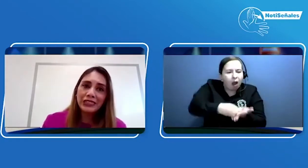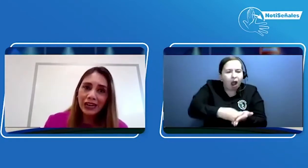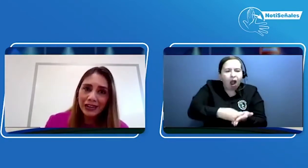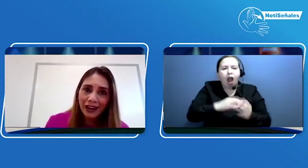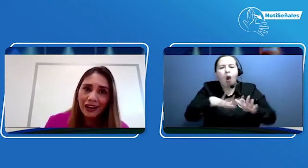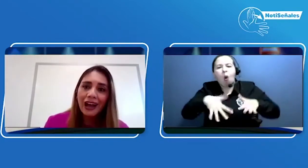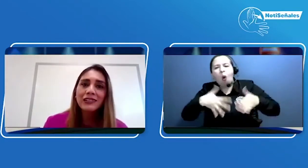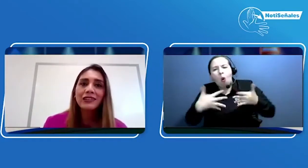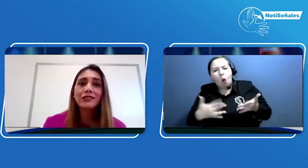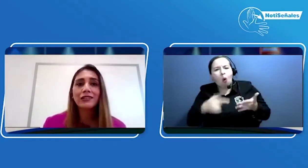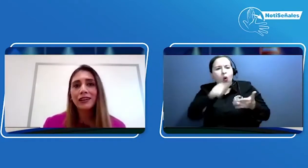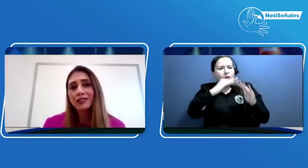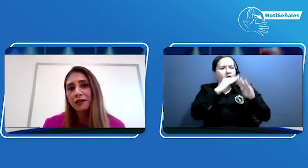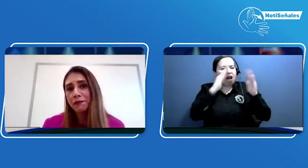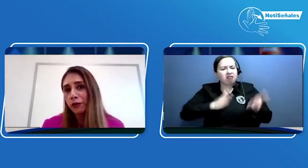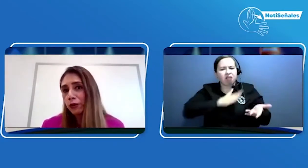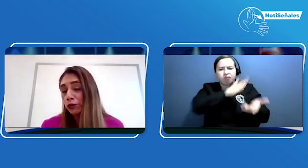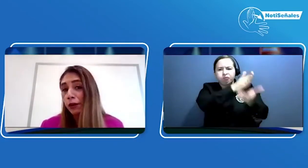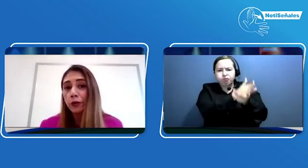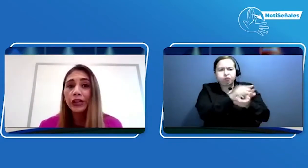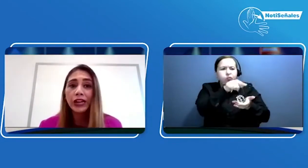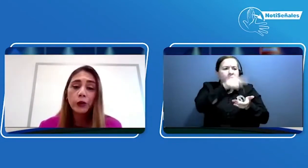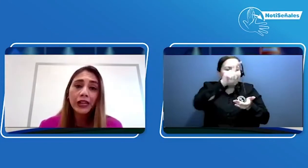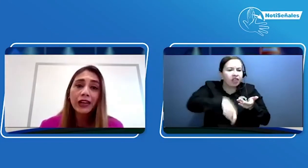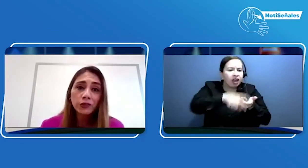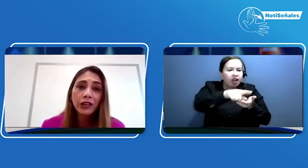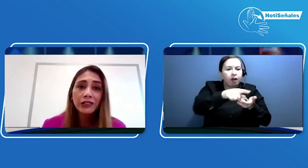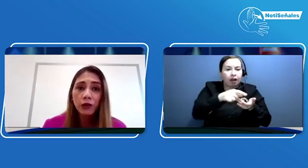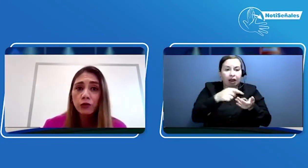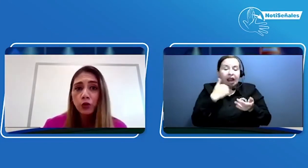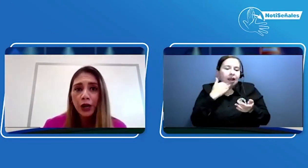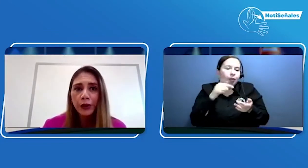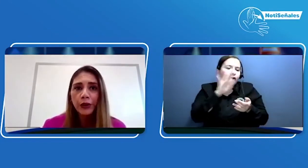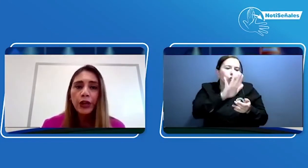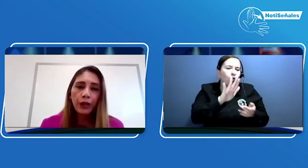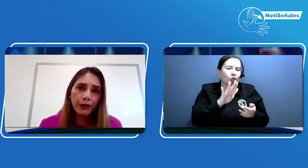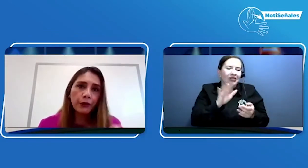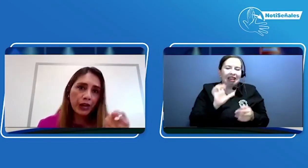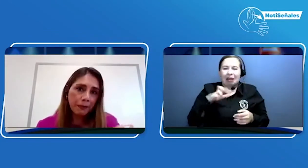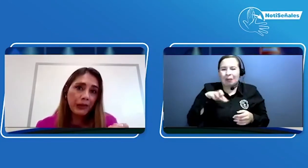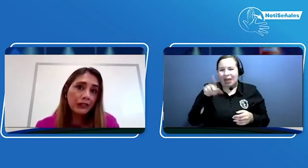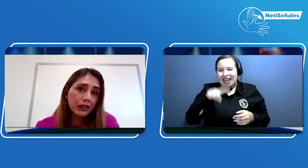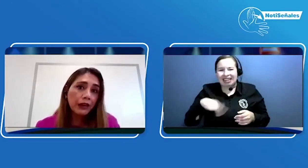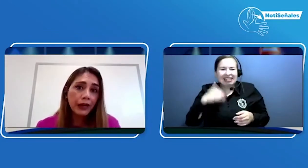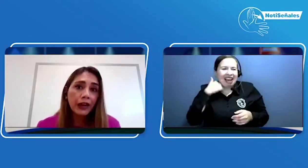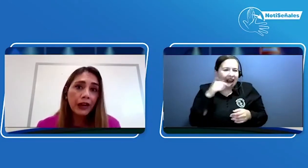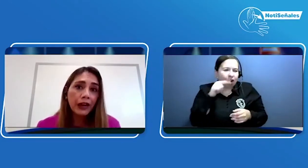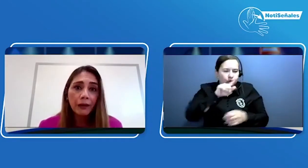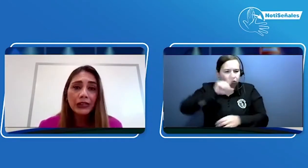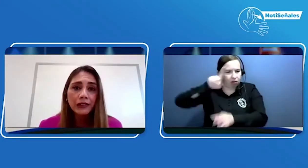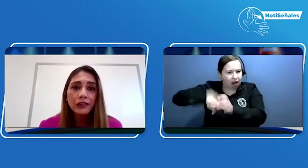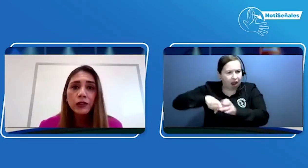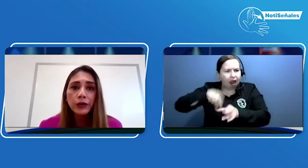llegaría a casa, si tiene que hacer pago de cuota moderada en caso de que sea un usuario de una EPS que venga con una prescripción.